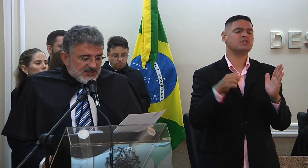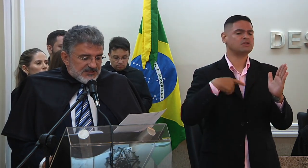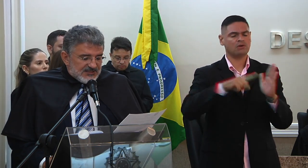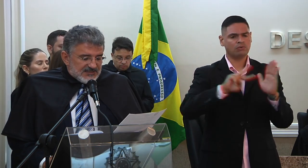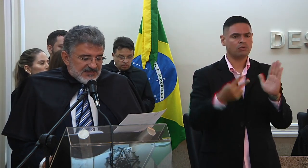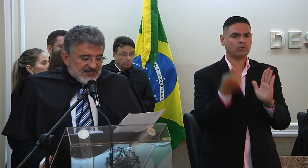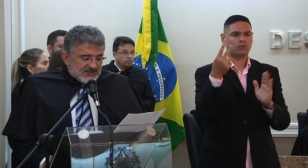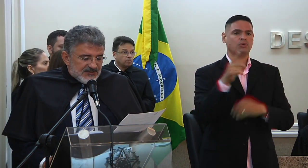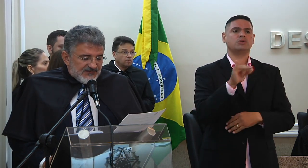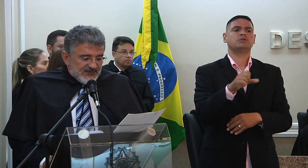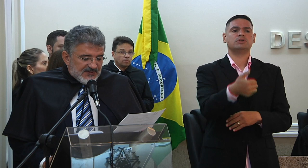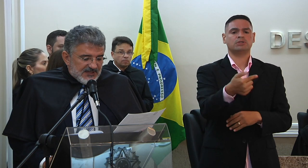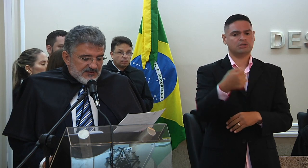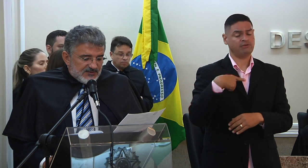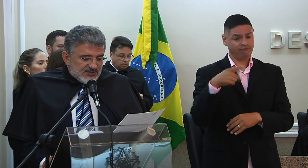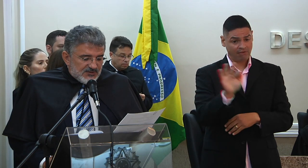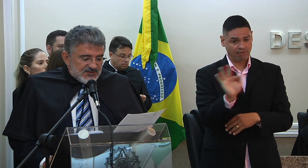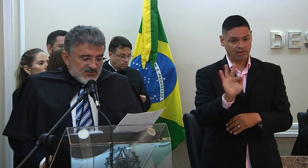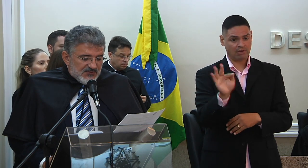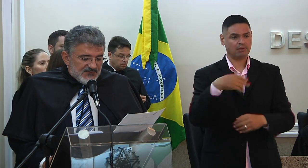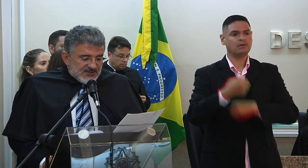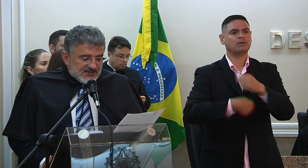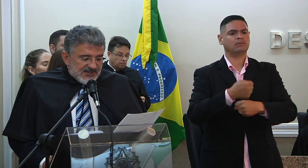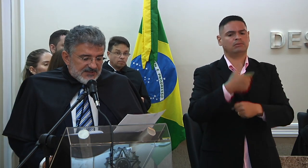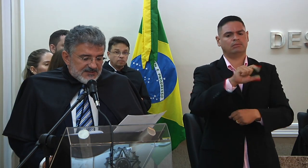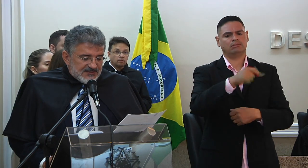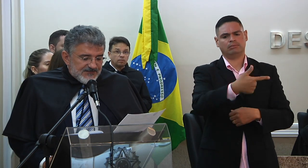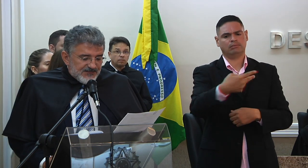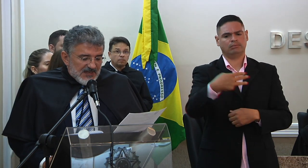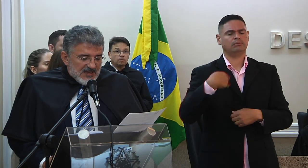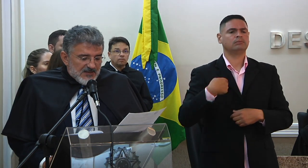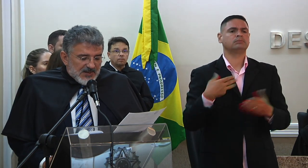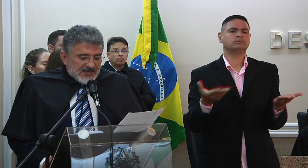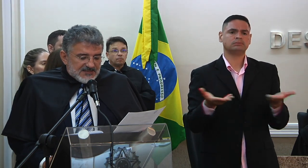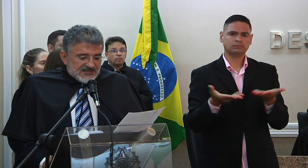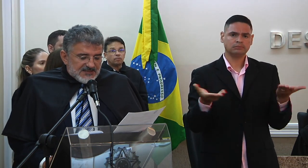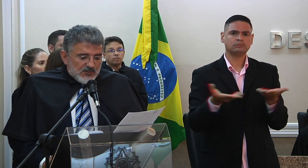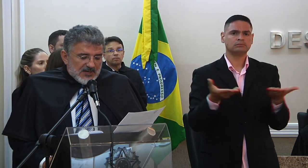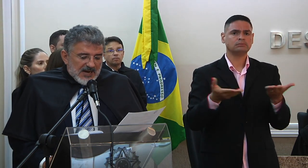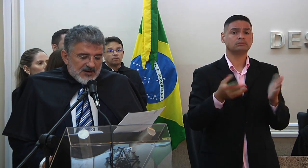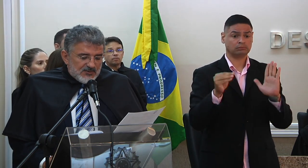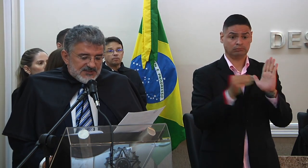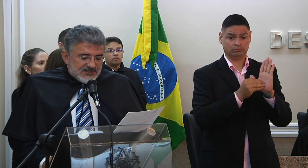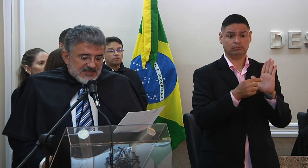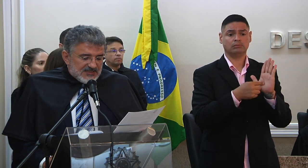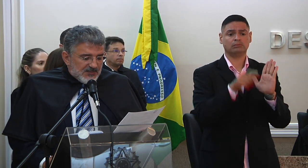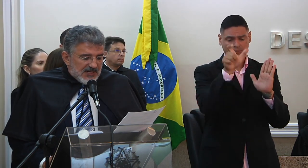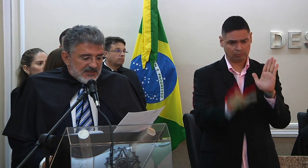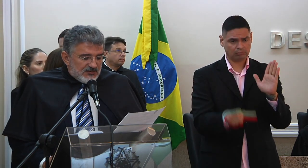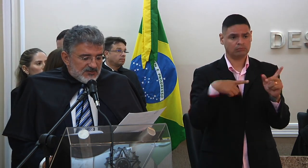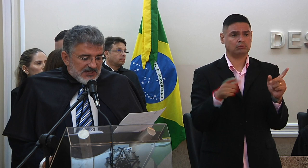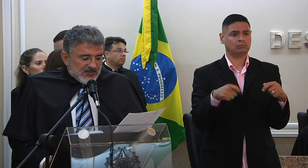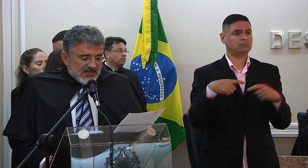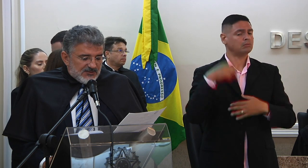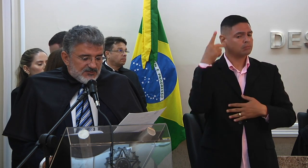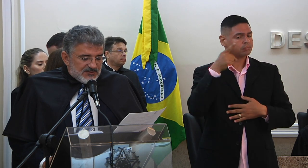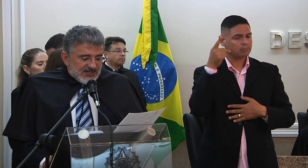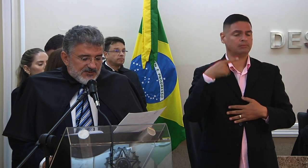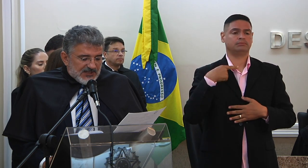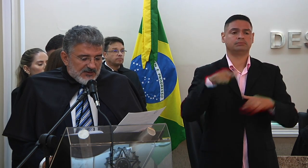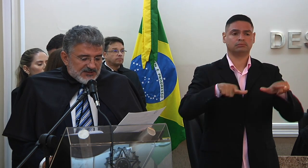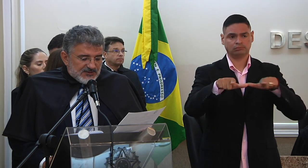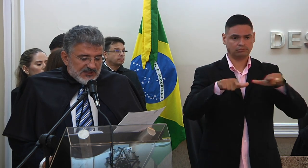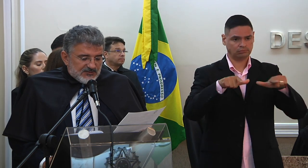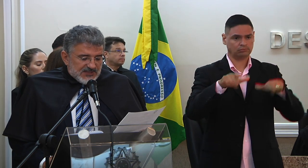de 17 de fevereiro de 2023 para exercer o cargo de desembargador do trabalho